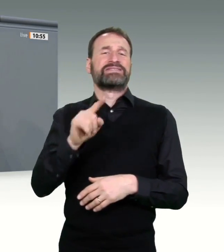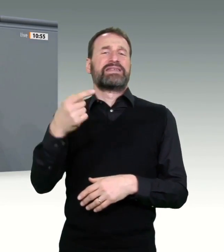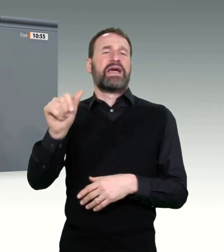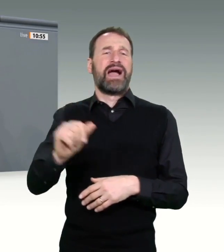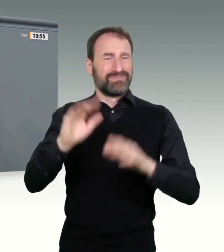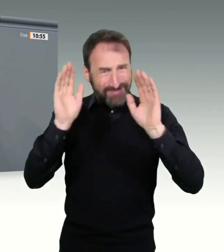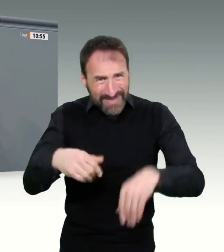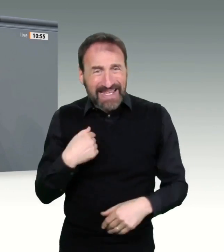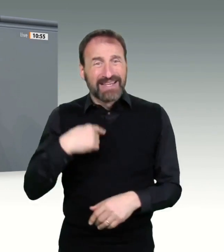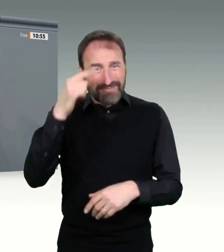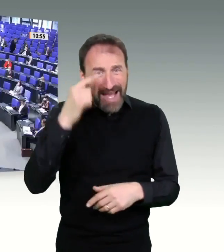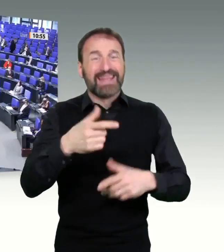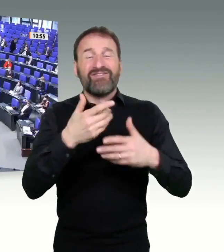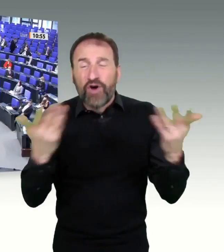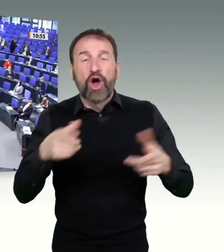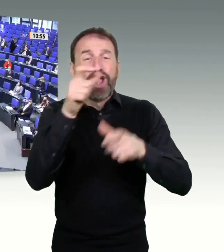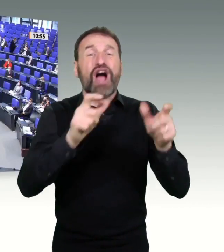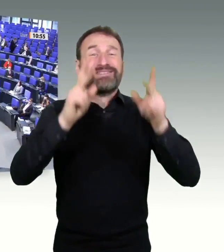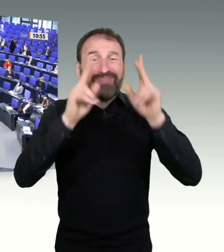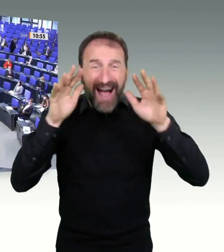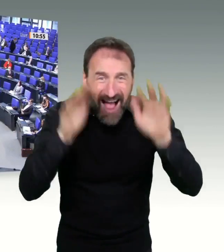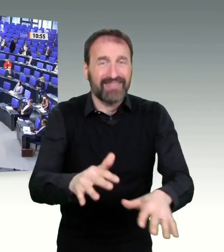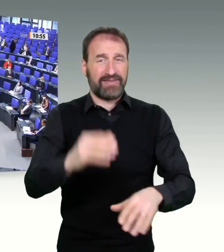Kommunikation in Richtung Bevölkerung einfach nicht verstanden haben.